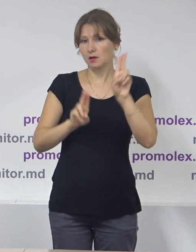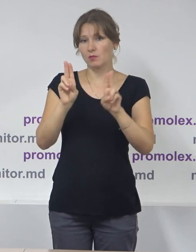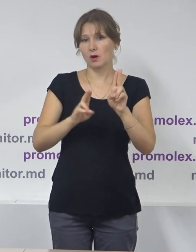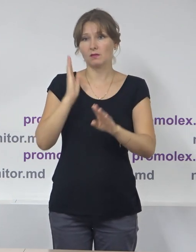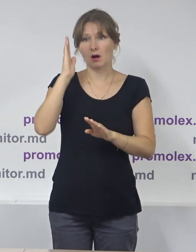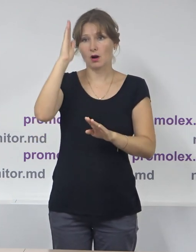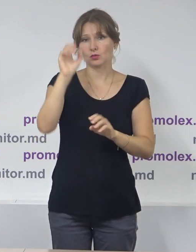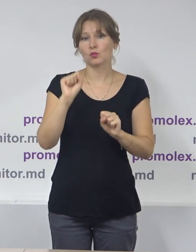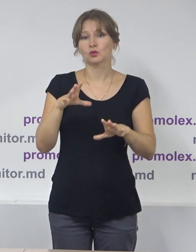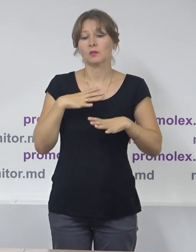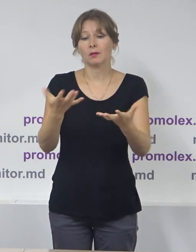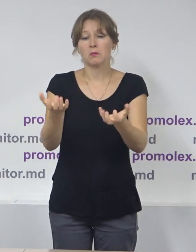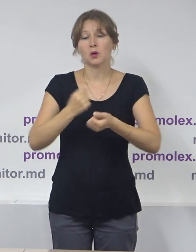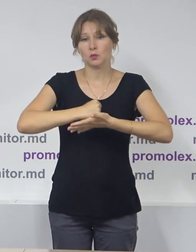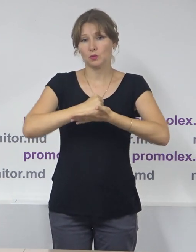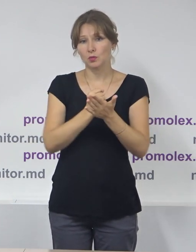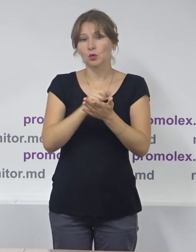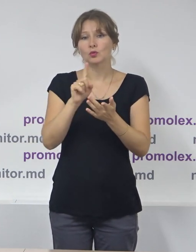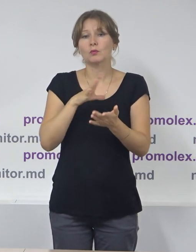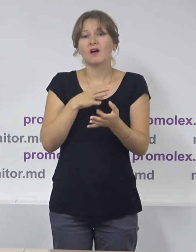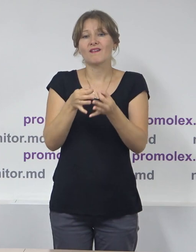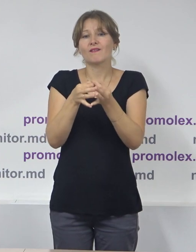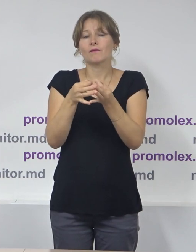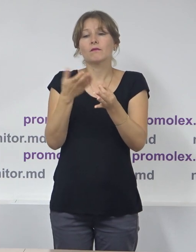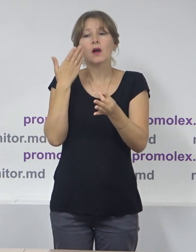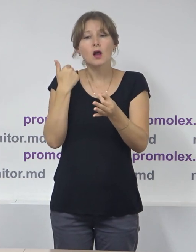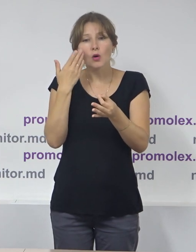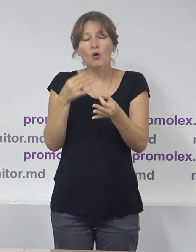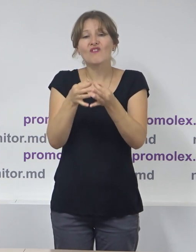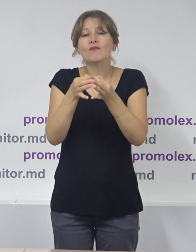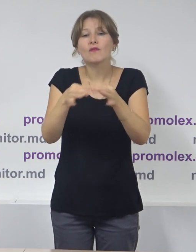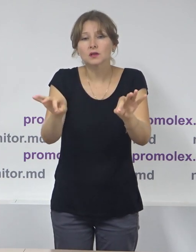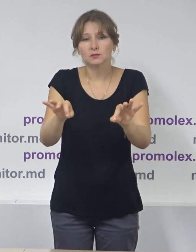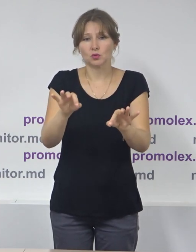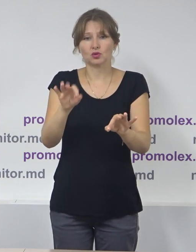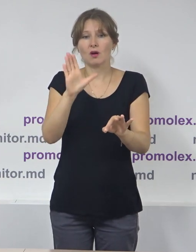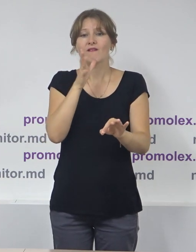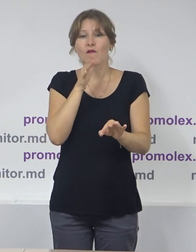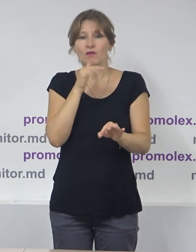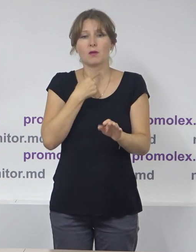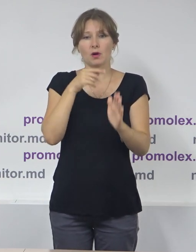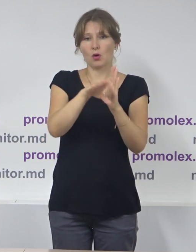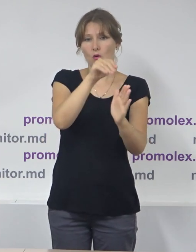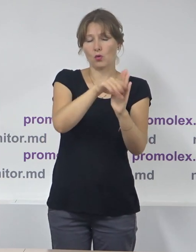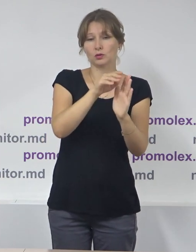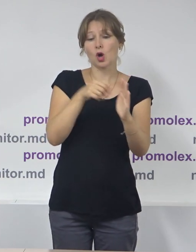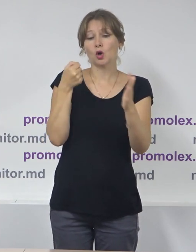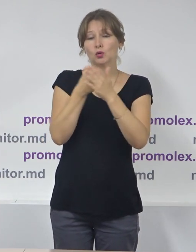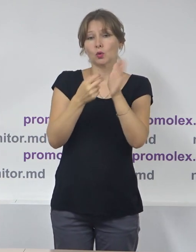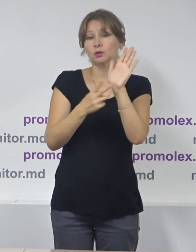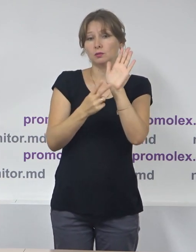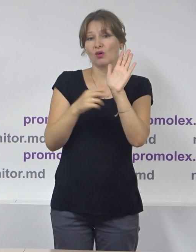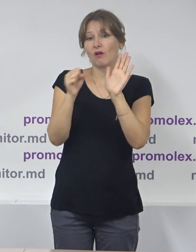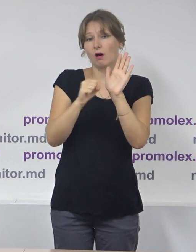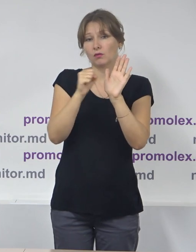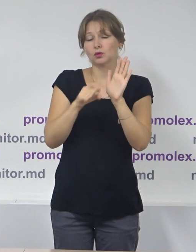urmau a fi adoptate erau deja disponibile la începutul perioadei electorale. Până la 7 august, autoritatea a publicat